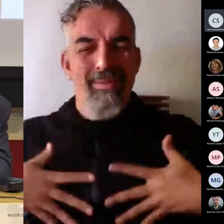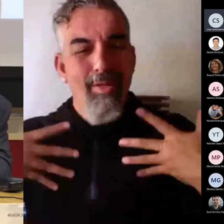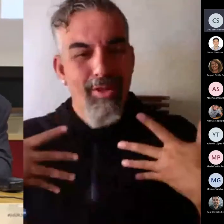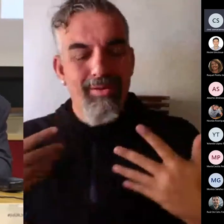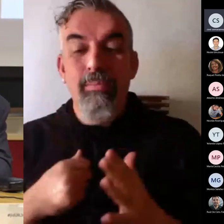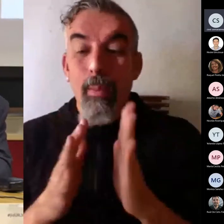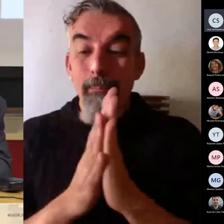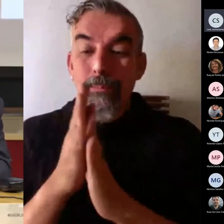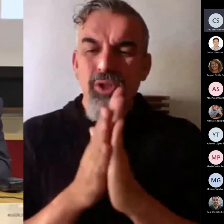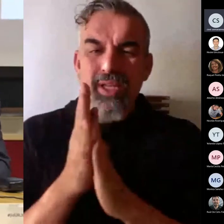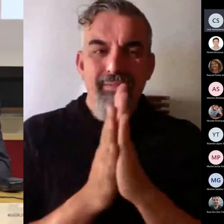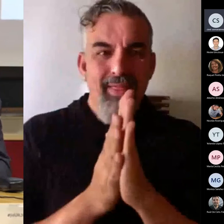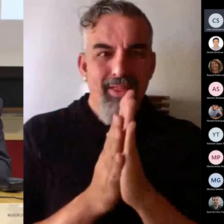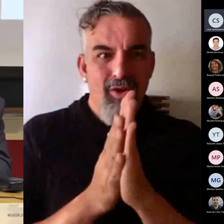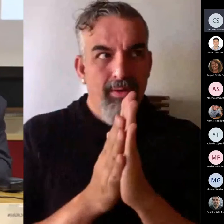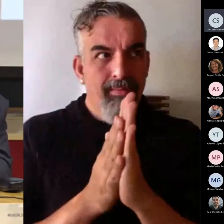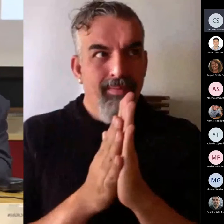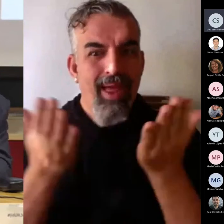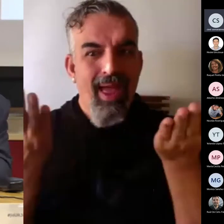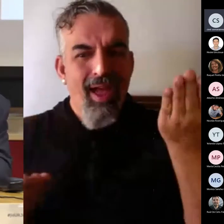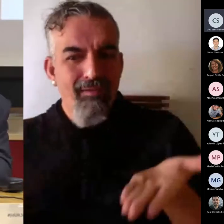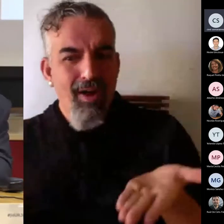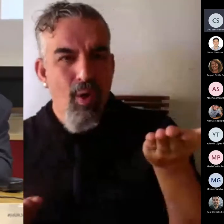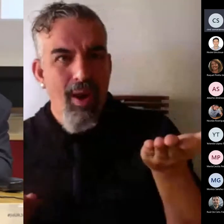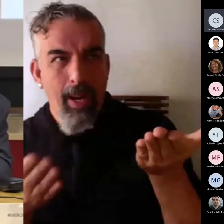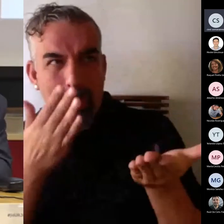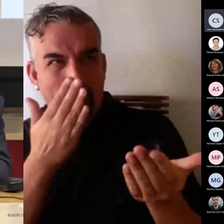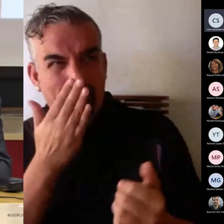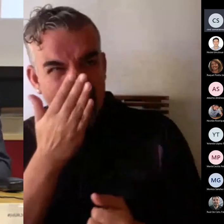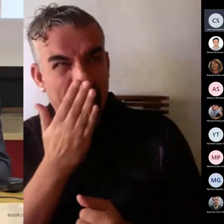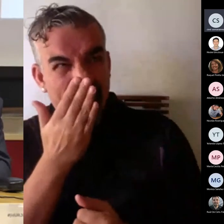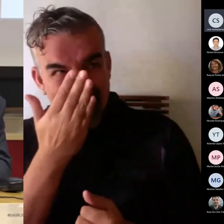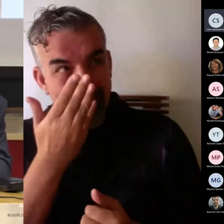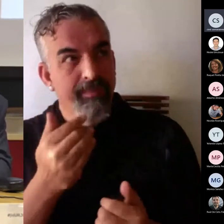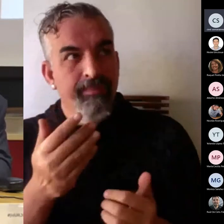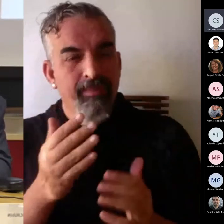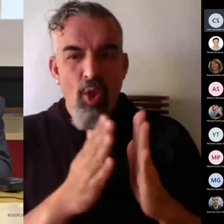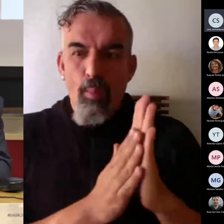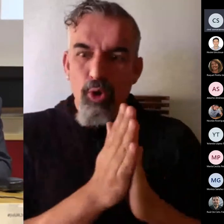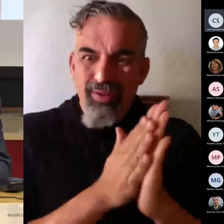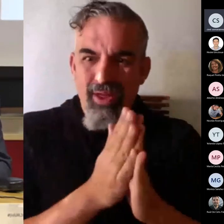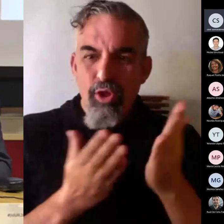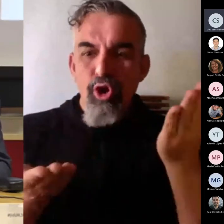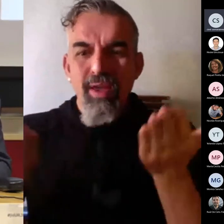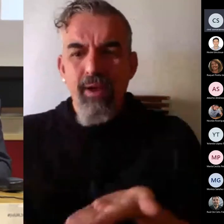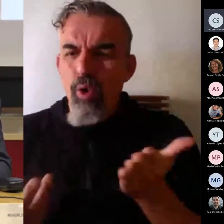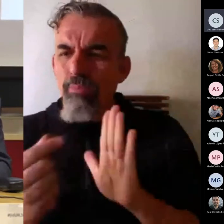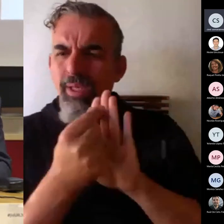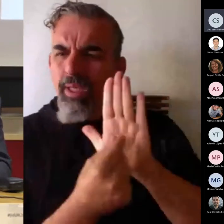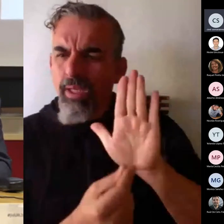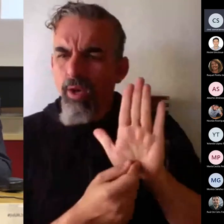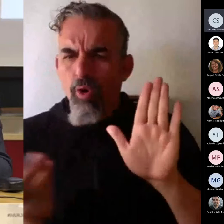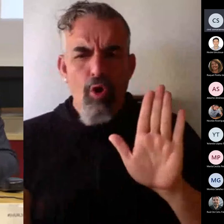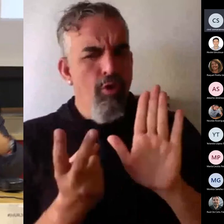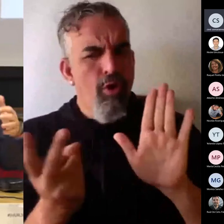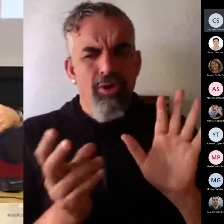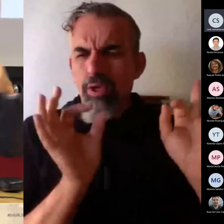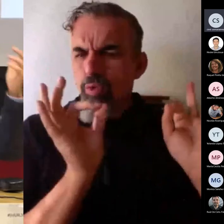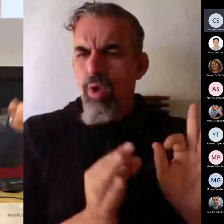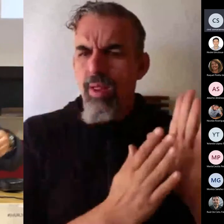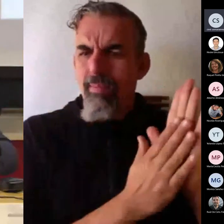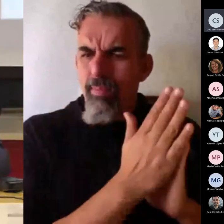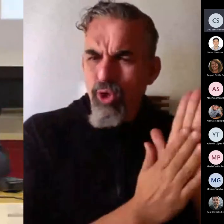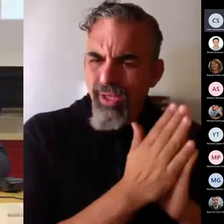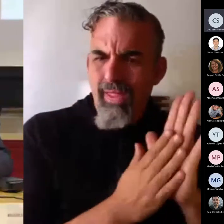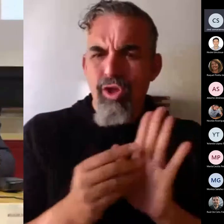Motivación y evaluar siguen los mismos criterios. Motivar, una definición